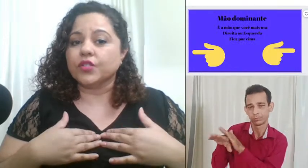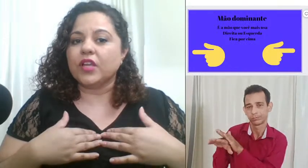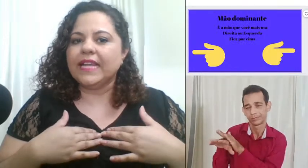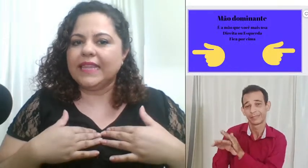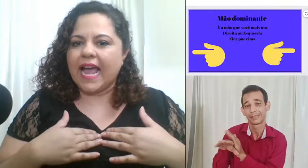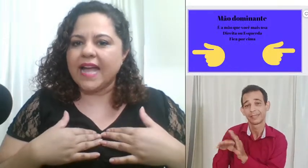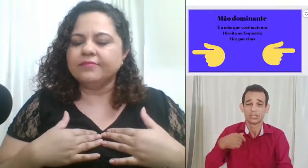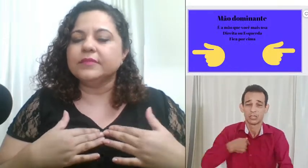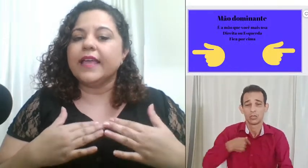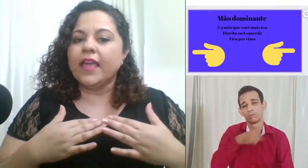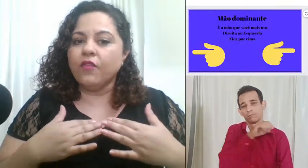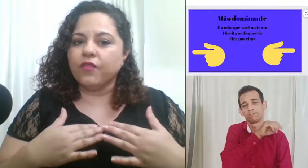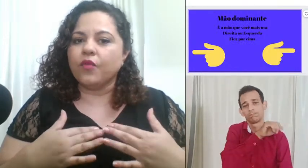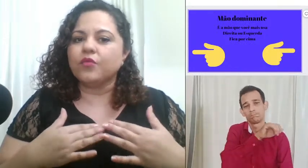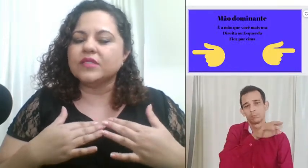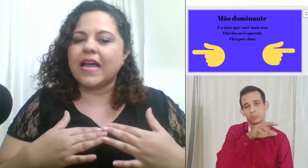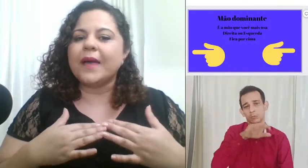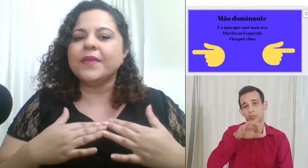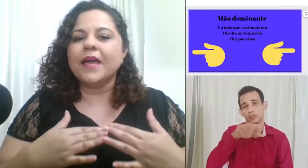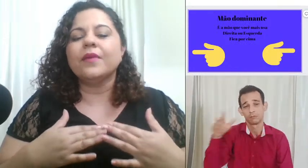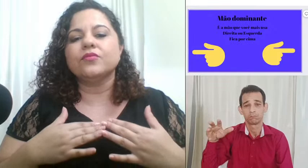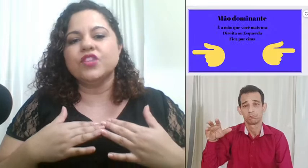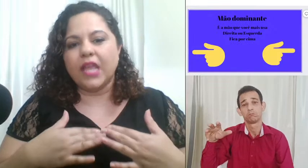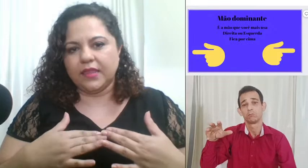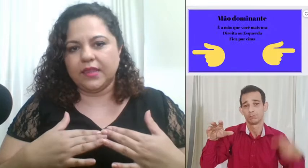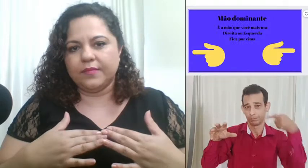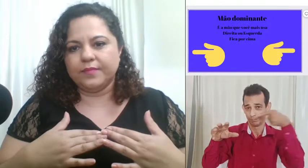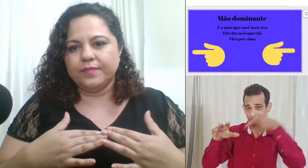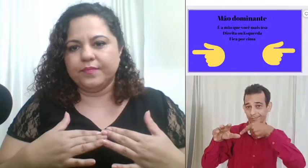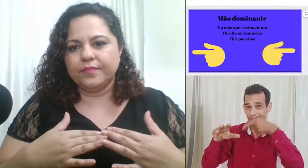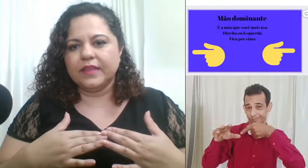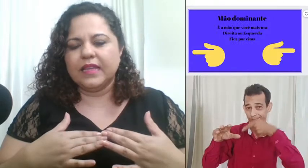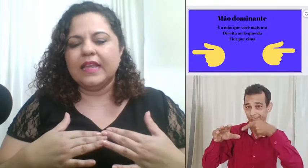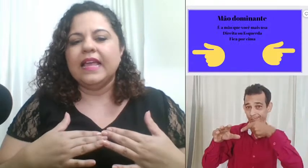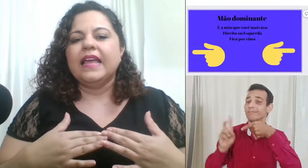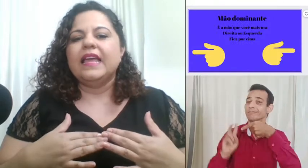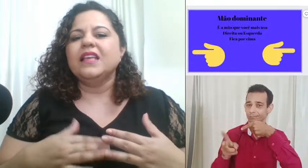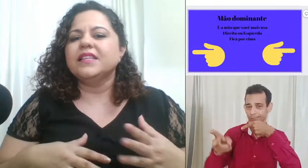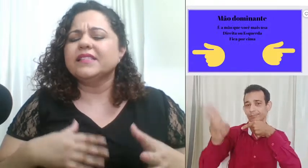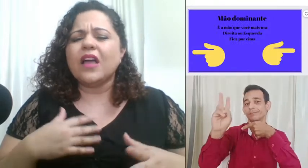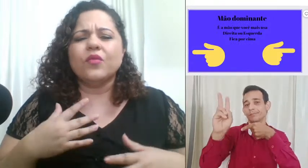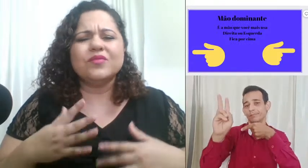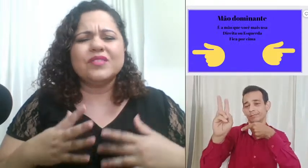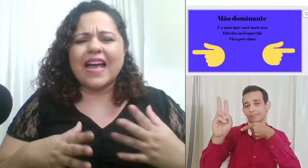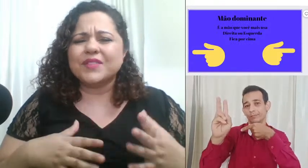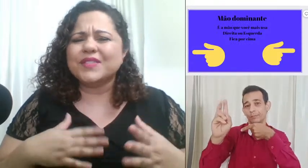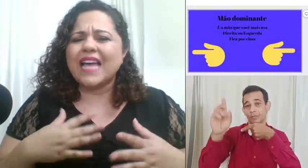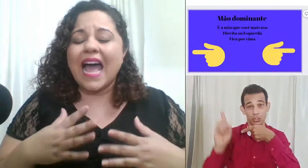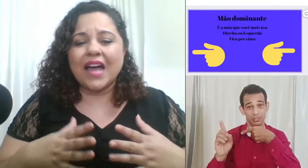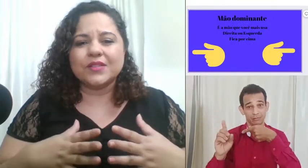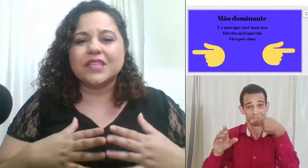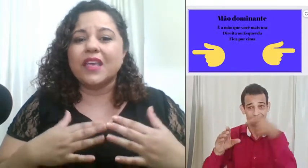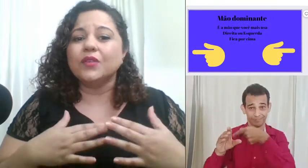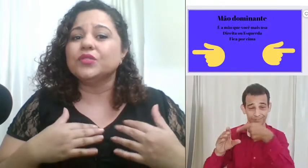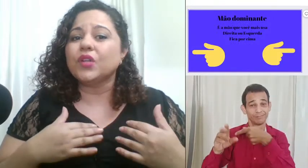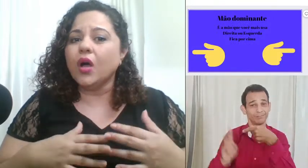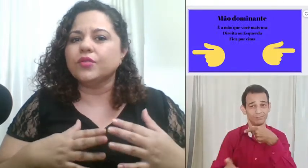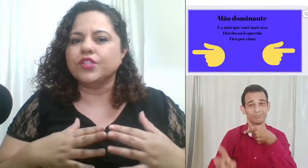soletrar eu vou usar a minha mão direita existem alguns casos raros que eu troco de